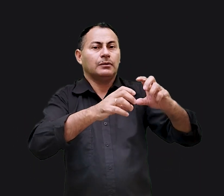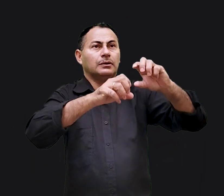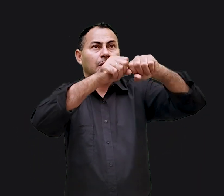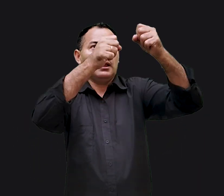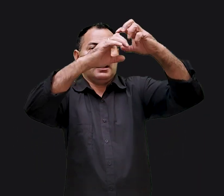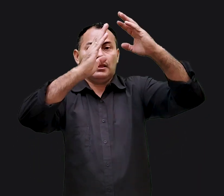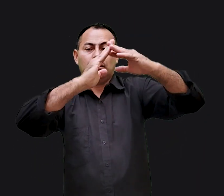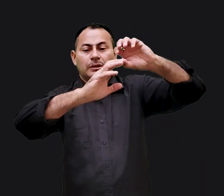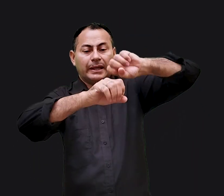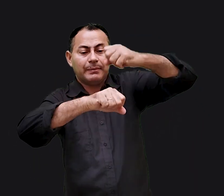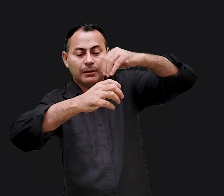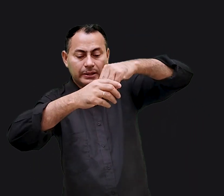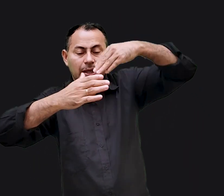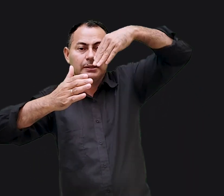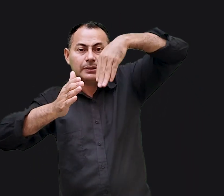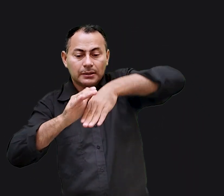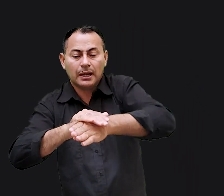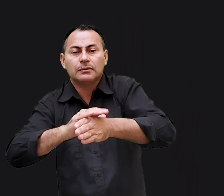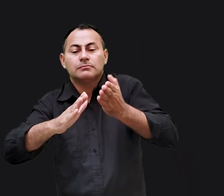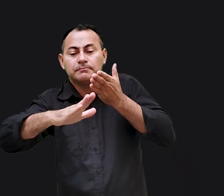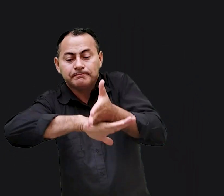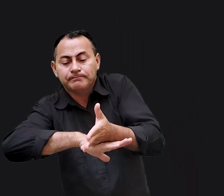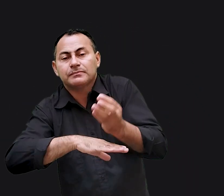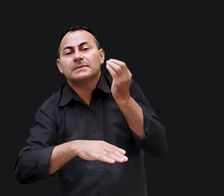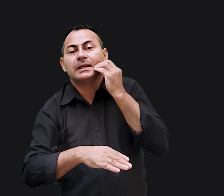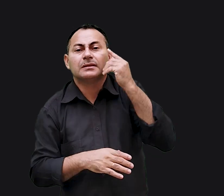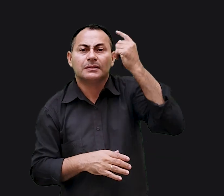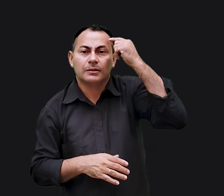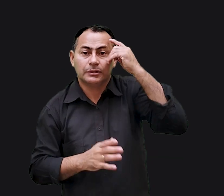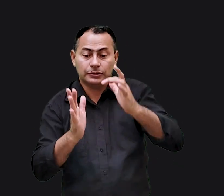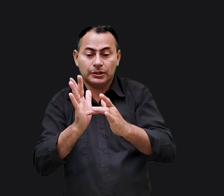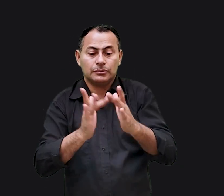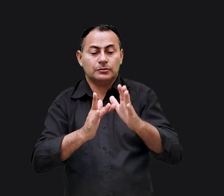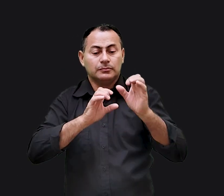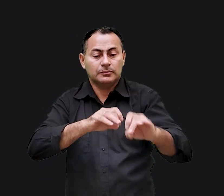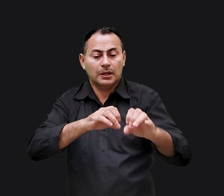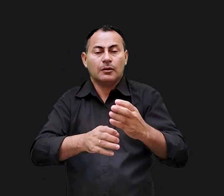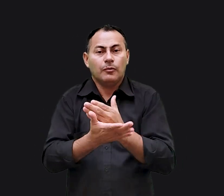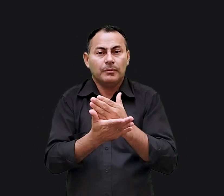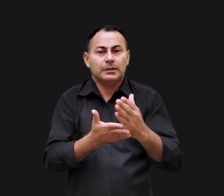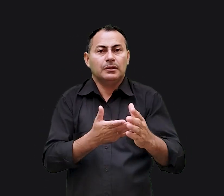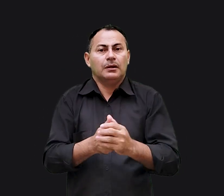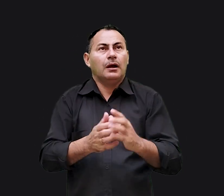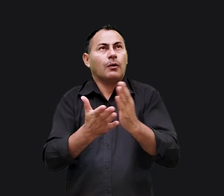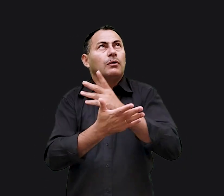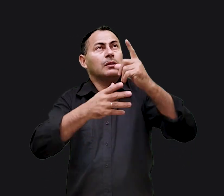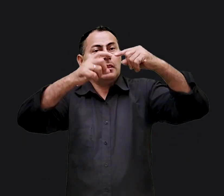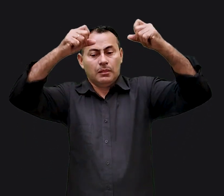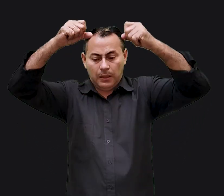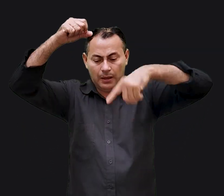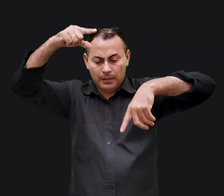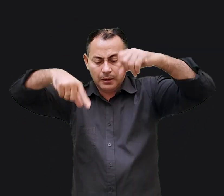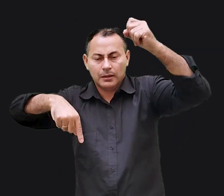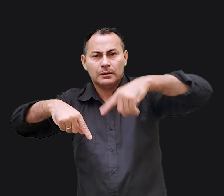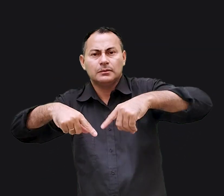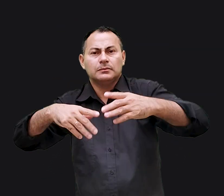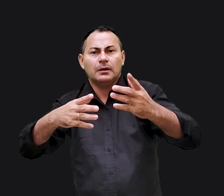quebraram o telhado e entraram. Tente imaginar a cena. Jesus ensinando e começando a cair algumas coisas do